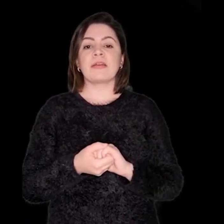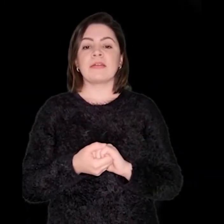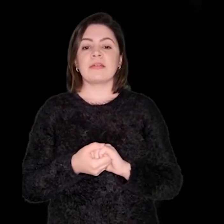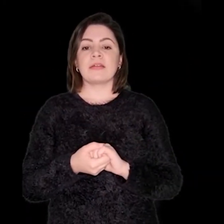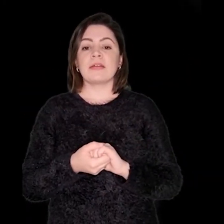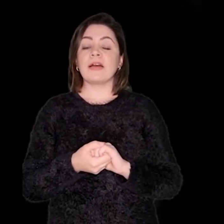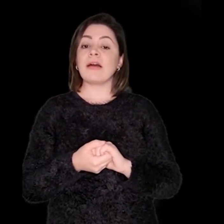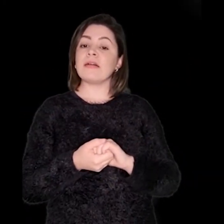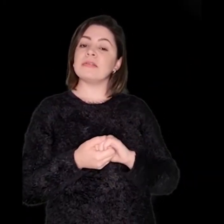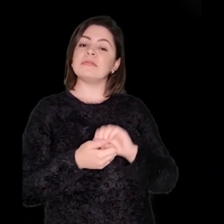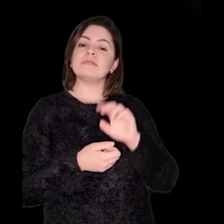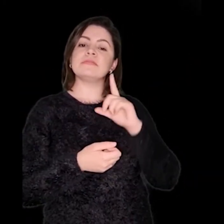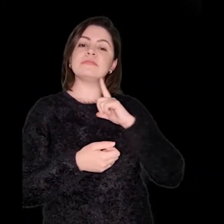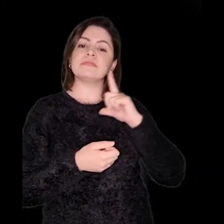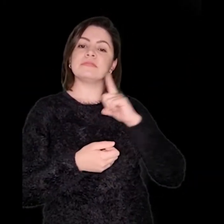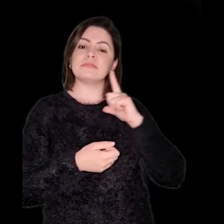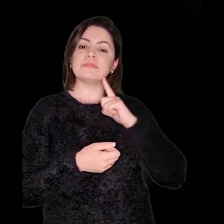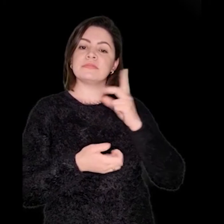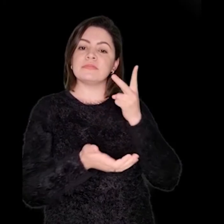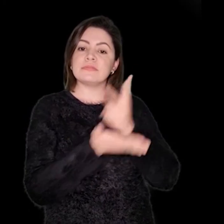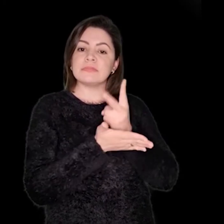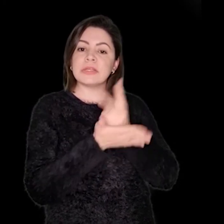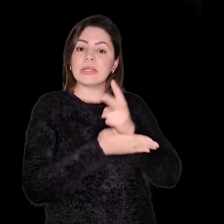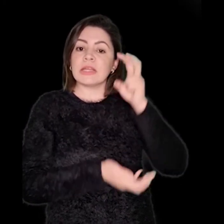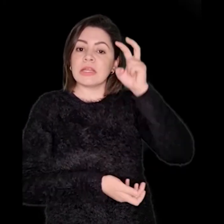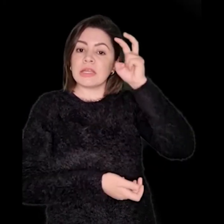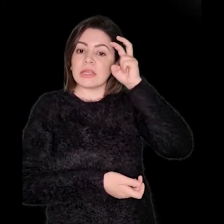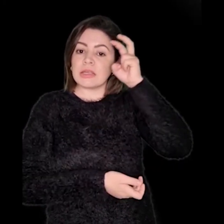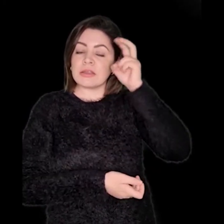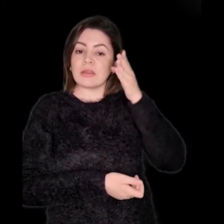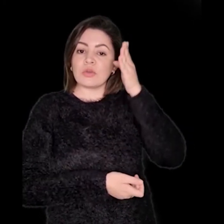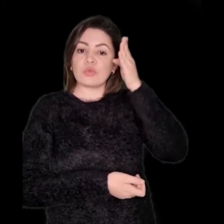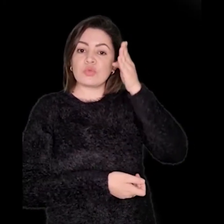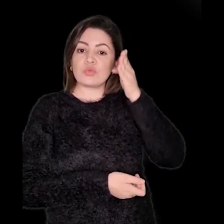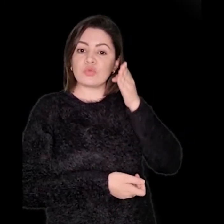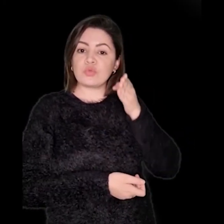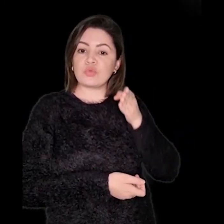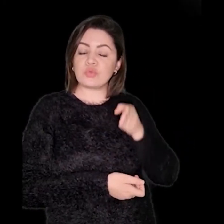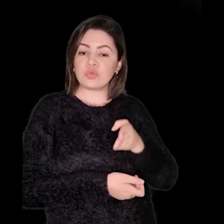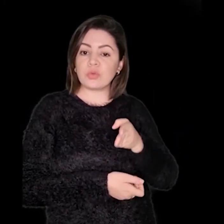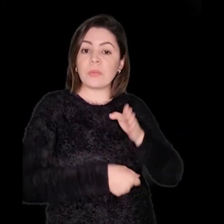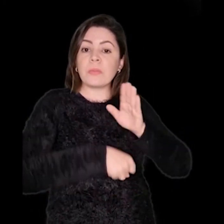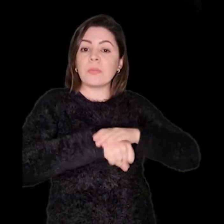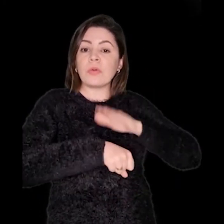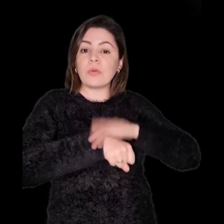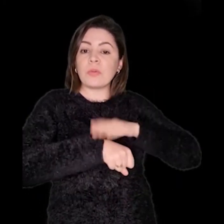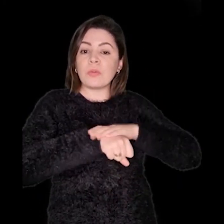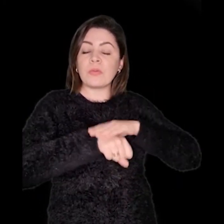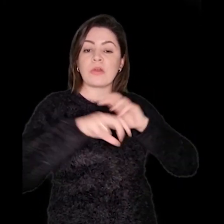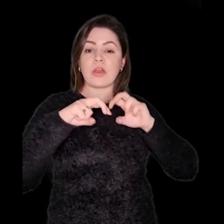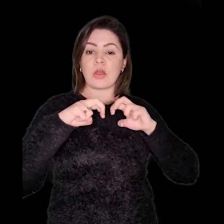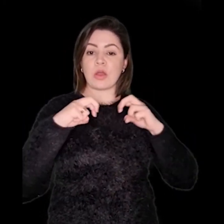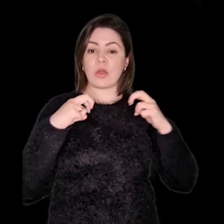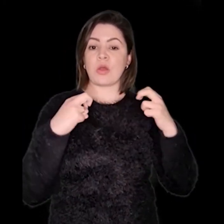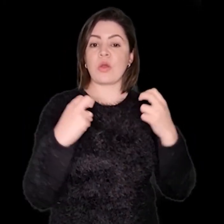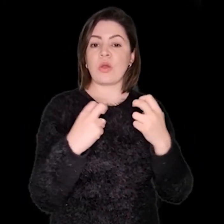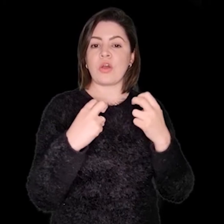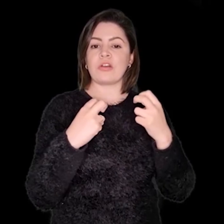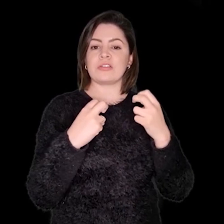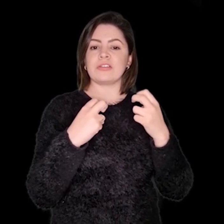me perguntar, podem entrar em contato comigo. E lembrando que todas as quintas-feiras, nós teremos a